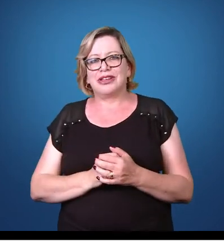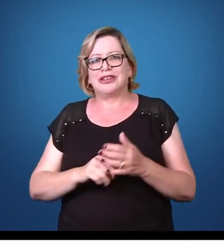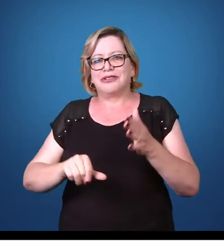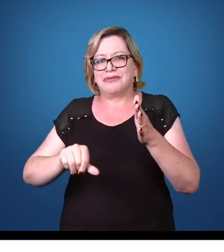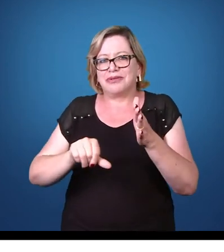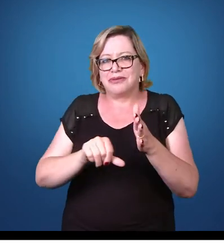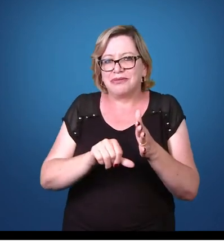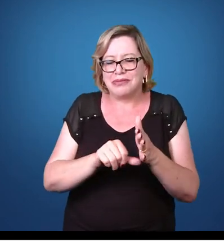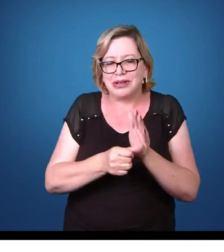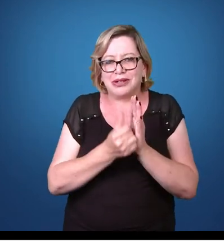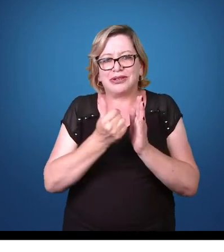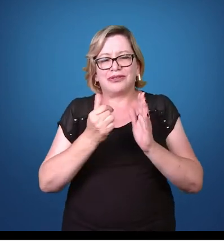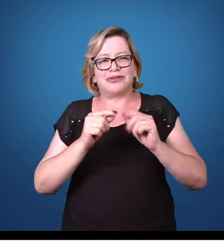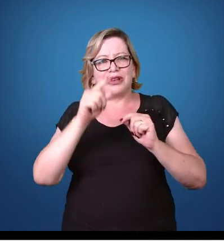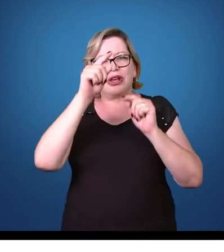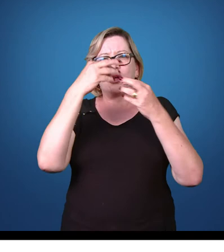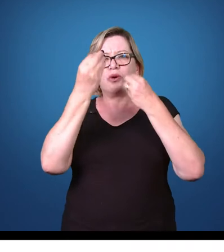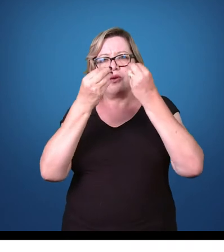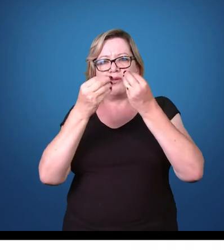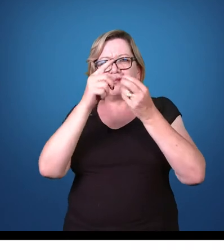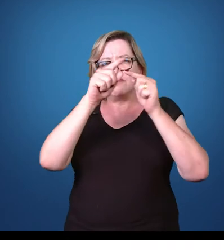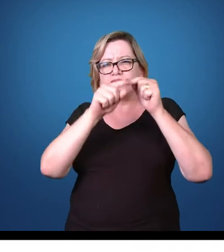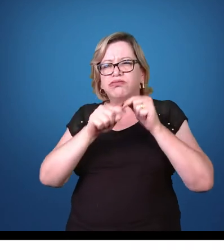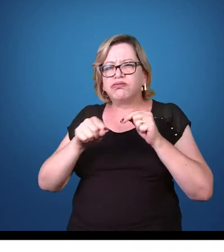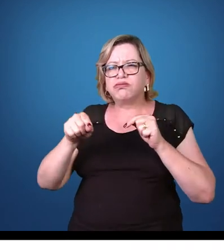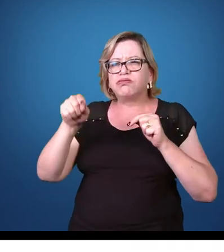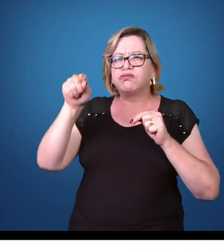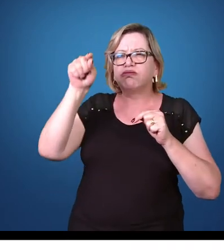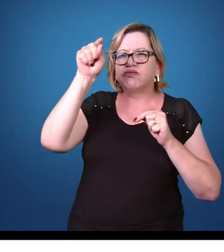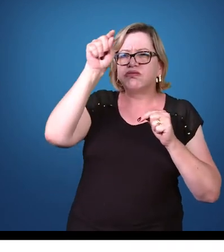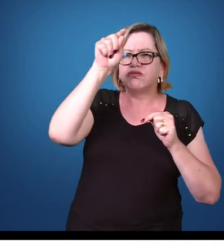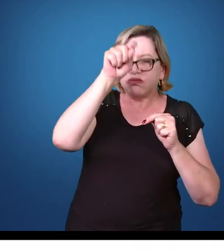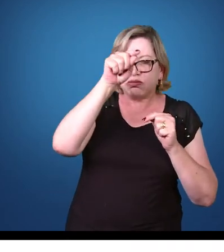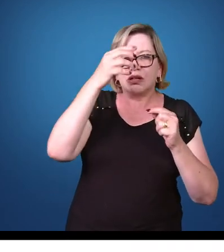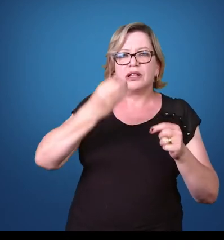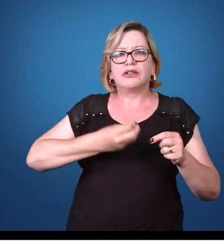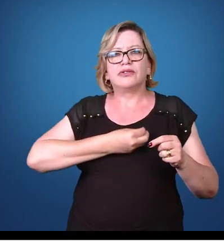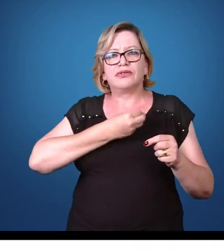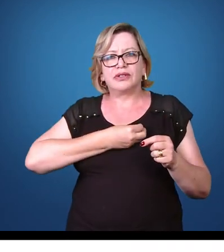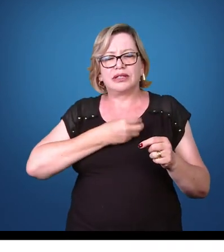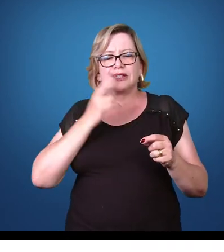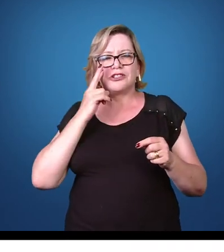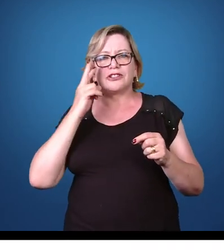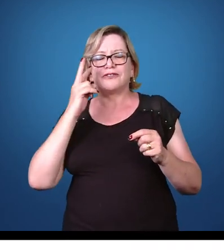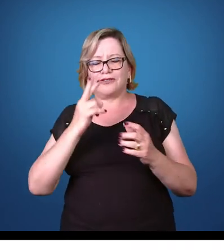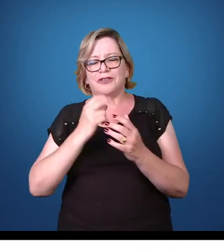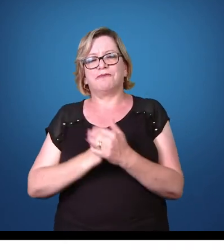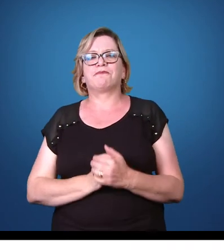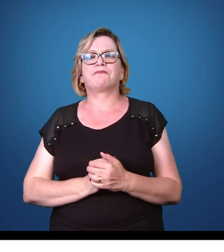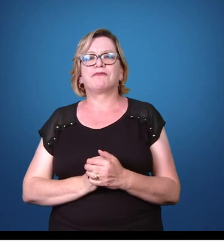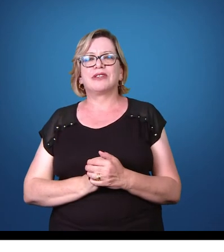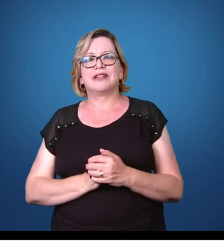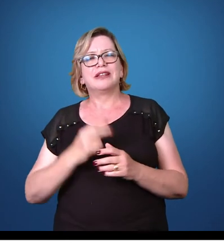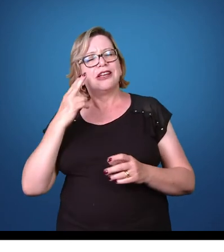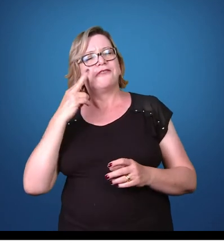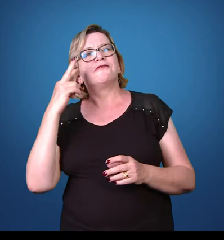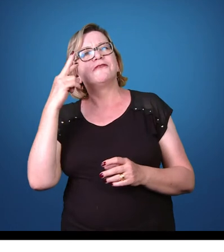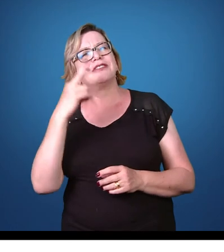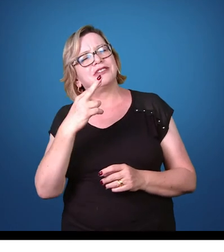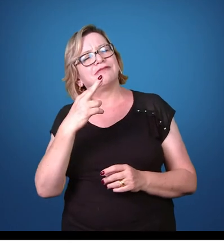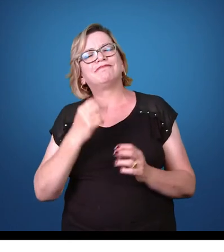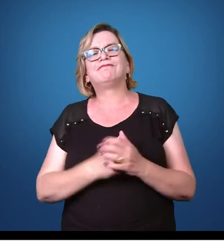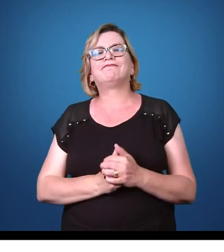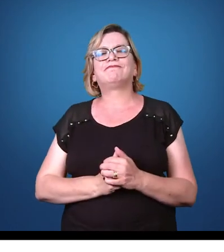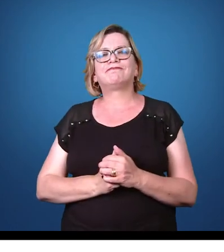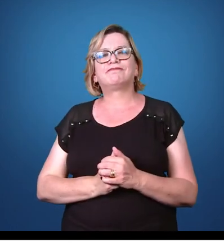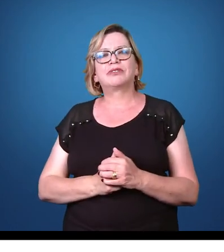dar uma olhada no ciclo de vida geral desse parasita e a gente consegue enxergar as diferenças em cada um dos hospedeiros. Então basicamente,